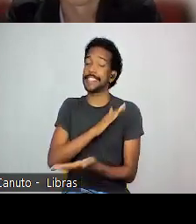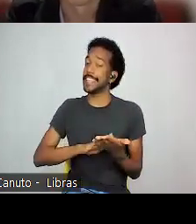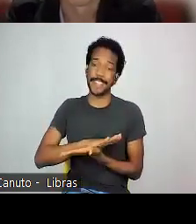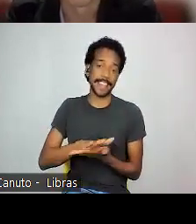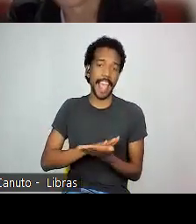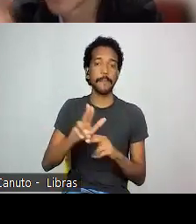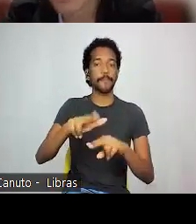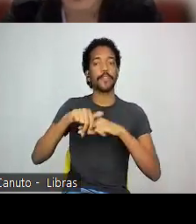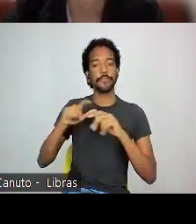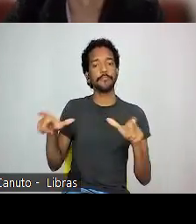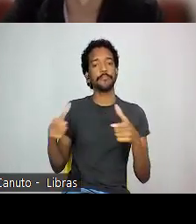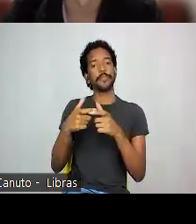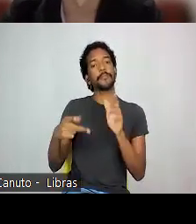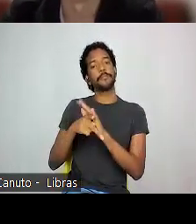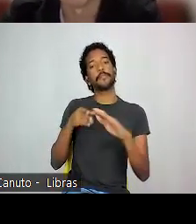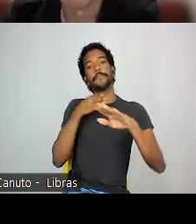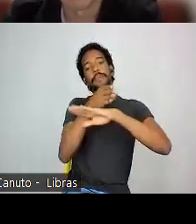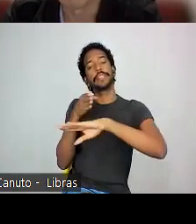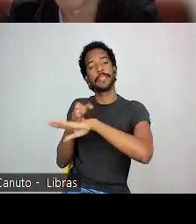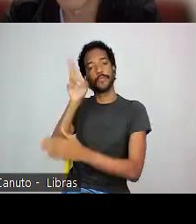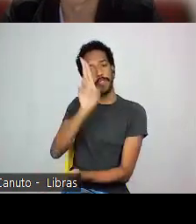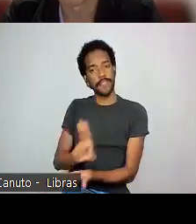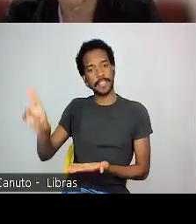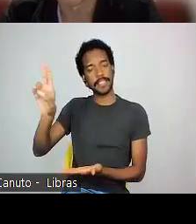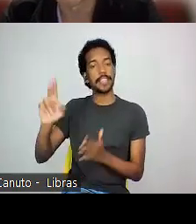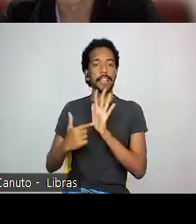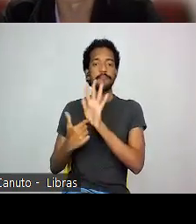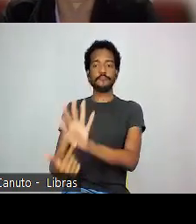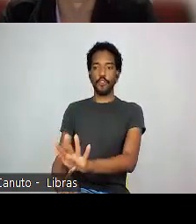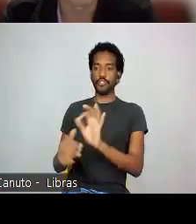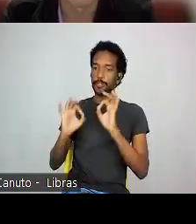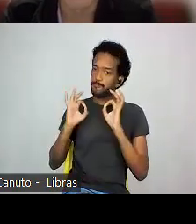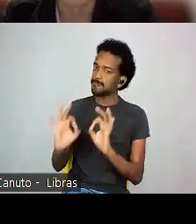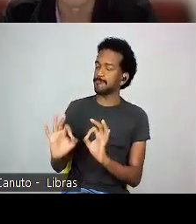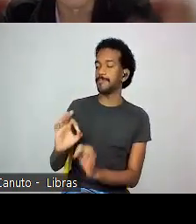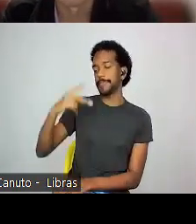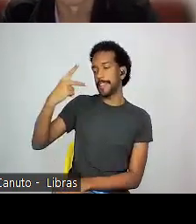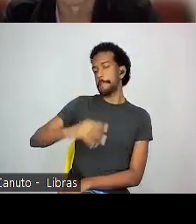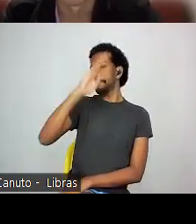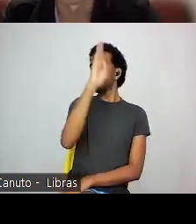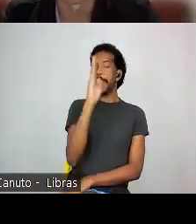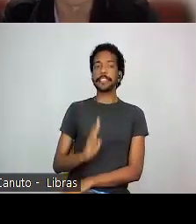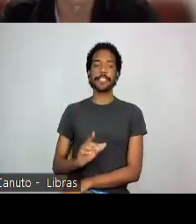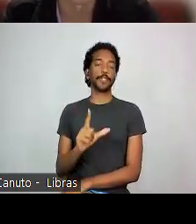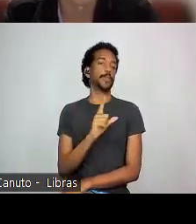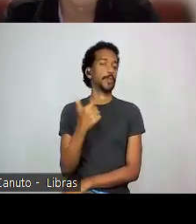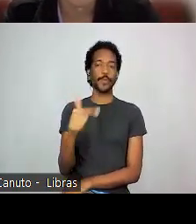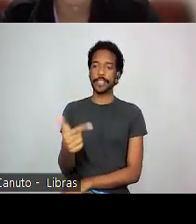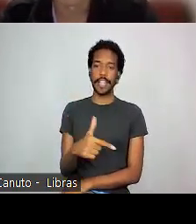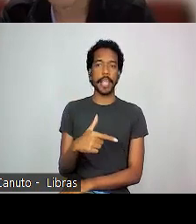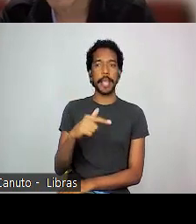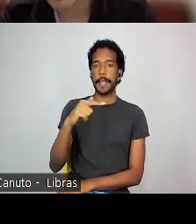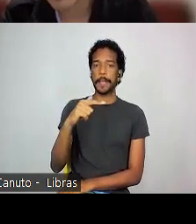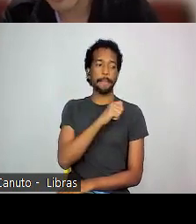nas universidades, por exemplo, como a mostra disso, que o Brasil não teria preconceitos.